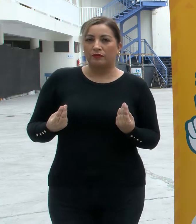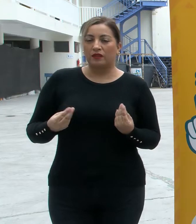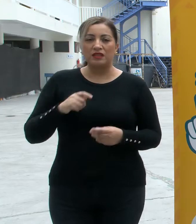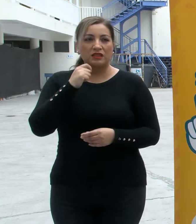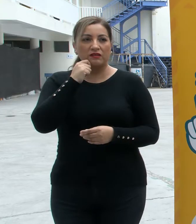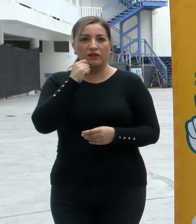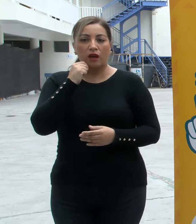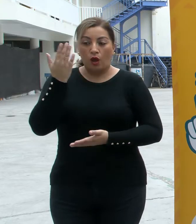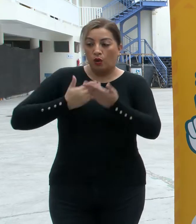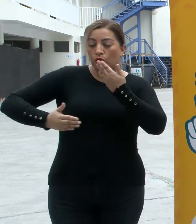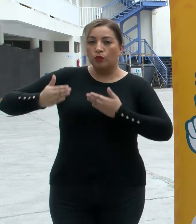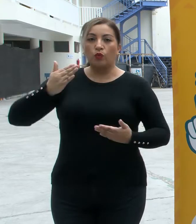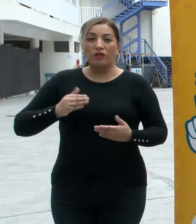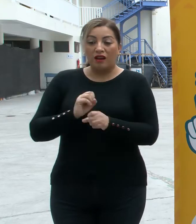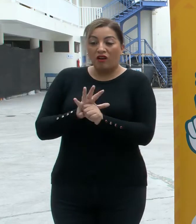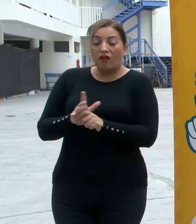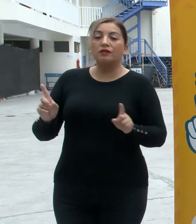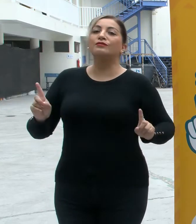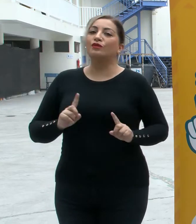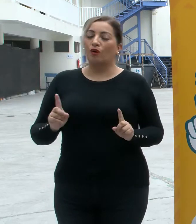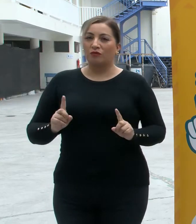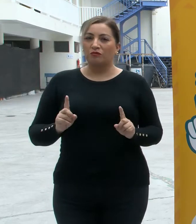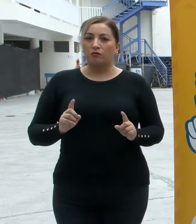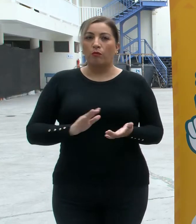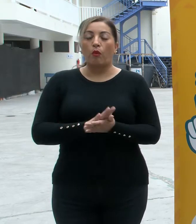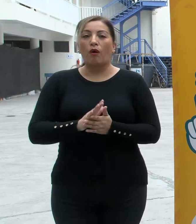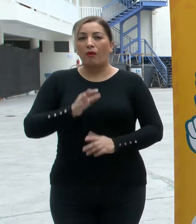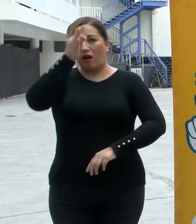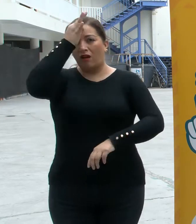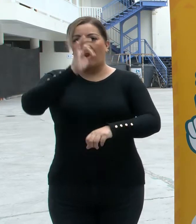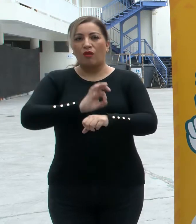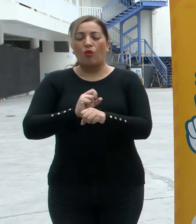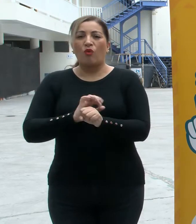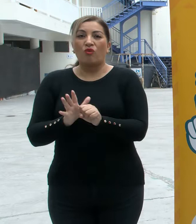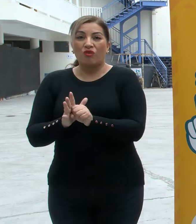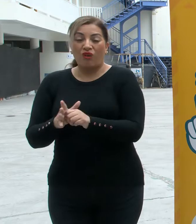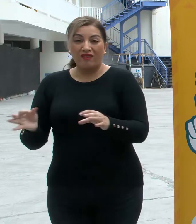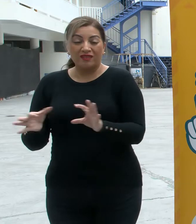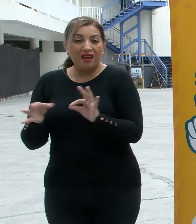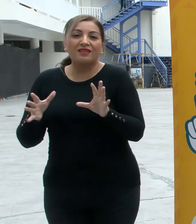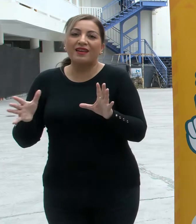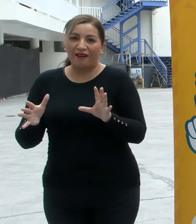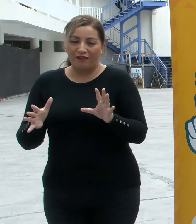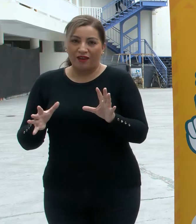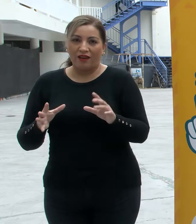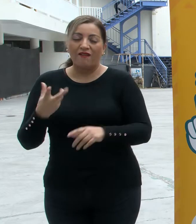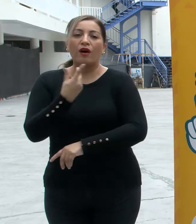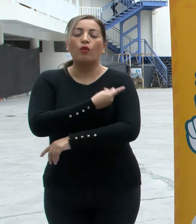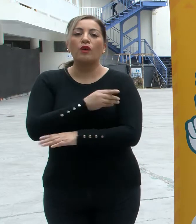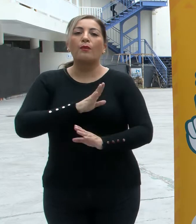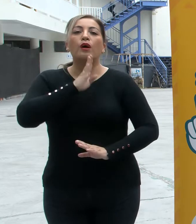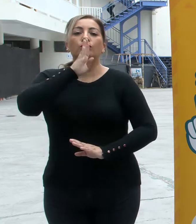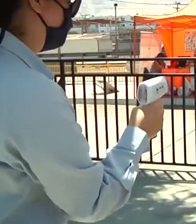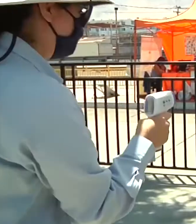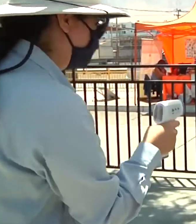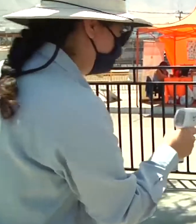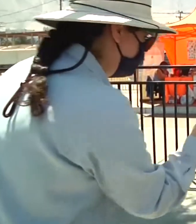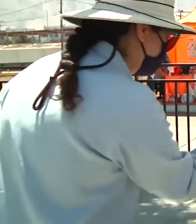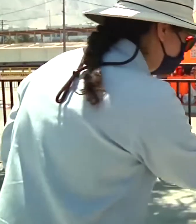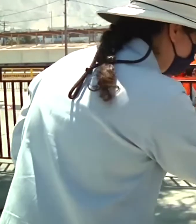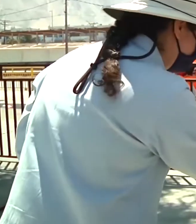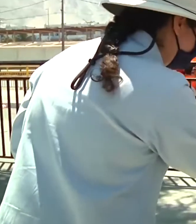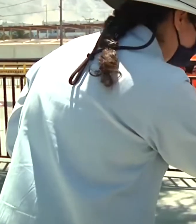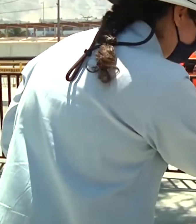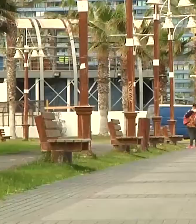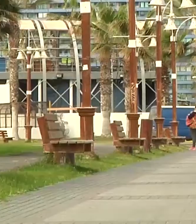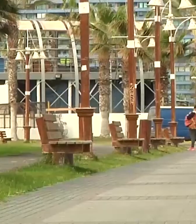necesariamente para prevenir el COVID, pero sí para prevenir los cuadros graves y la necesidad de hospitalización. Por